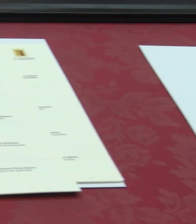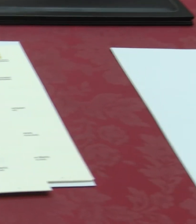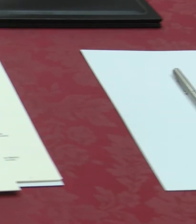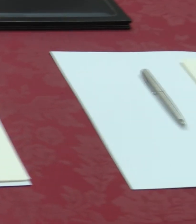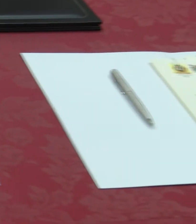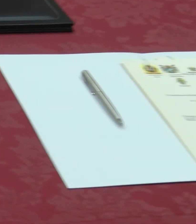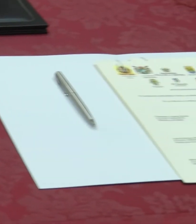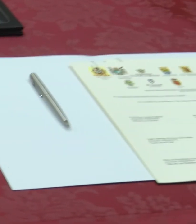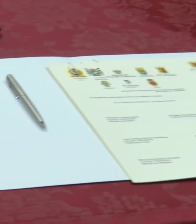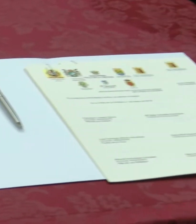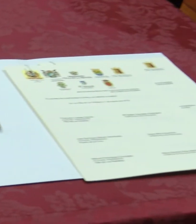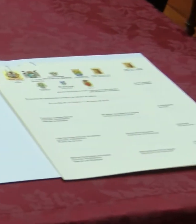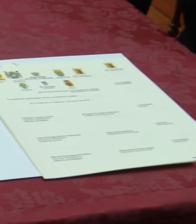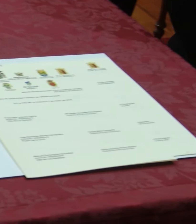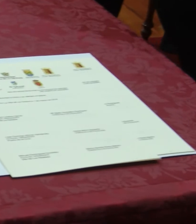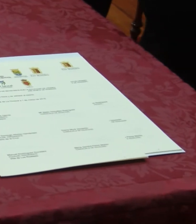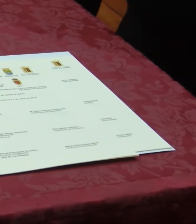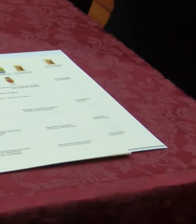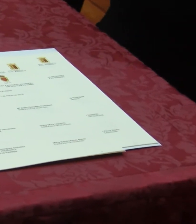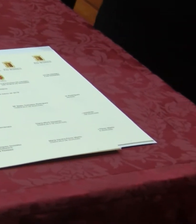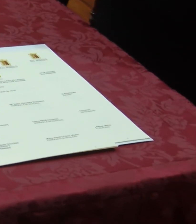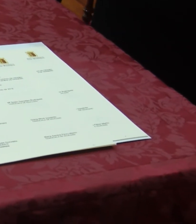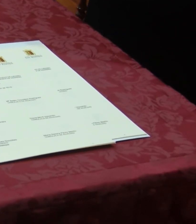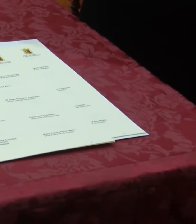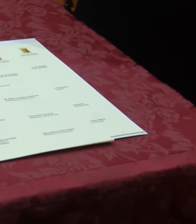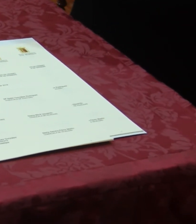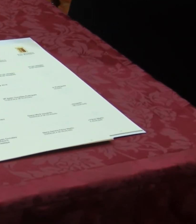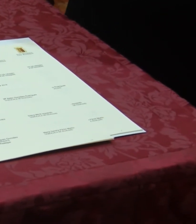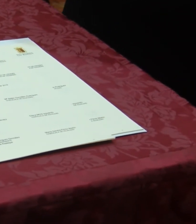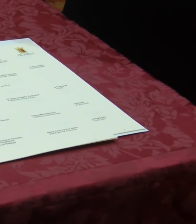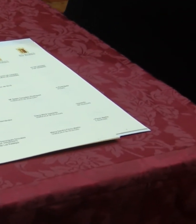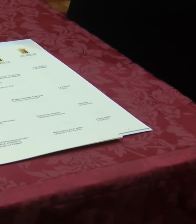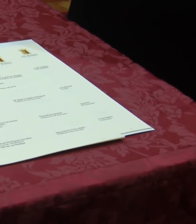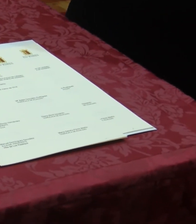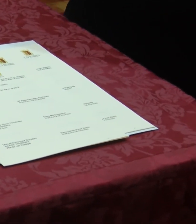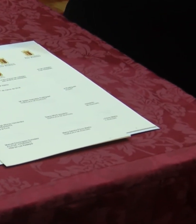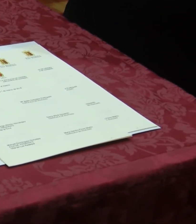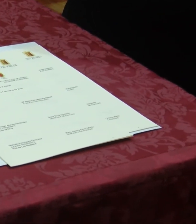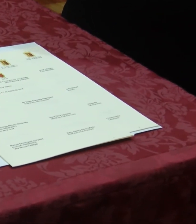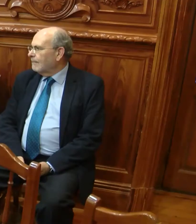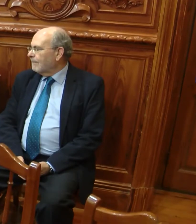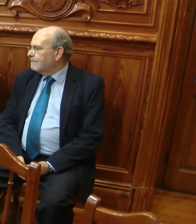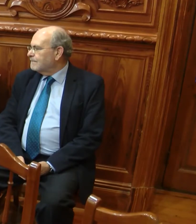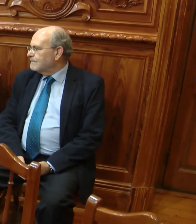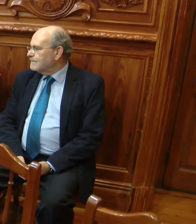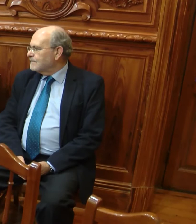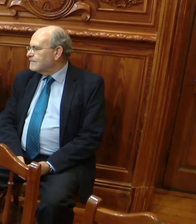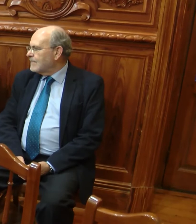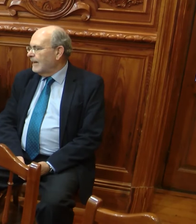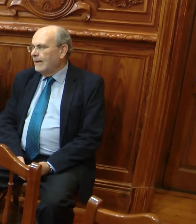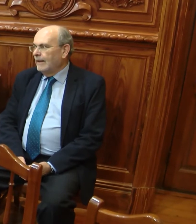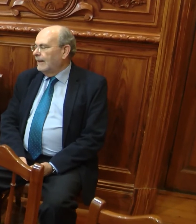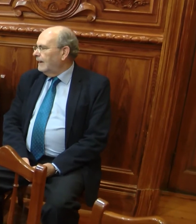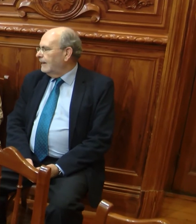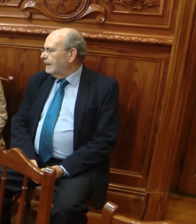administraciones supramunicipales todas aquellas actuaciones que se estiman convenientes en materia de igualdad de género. Servir de cauce para la